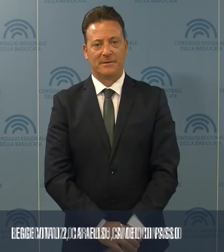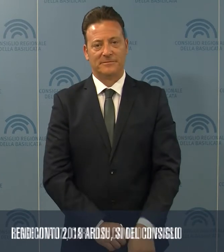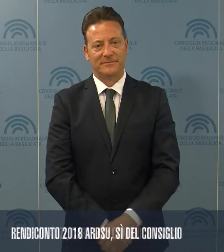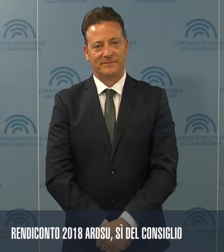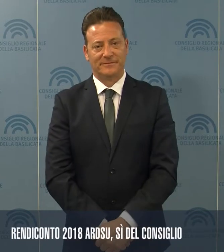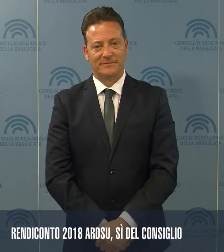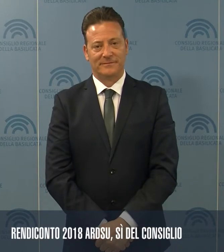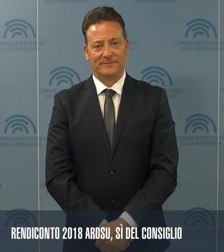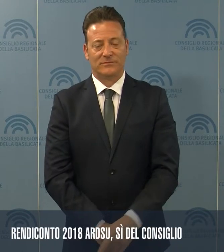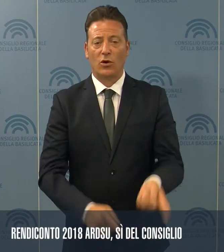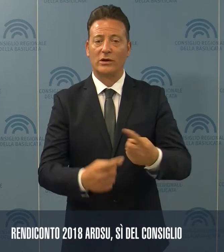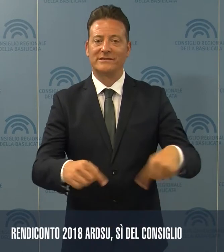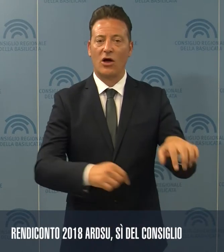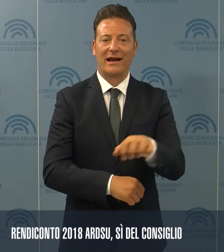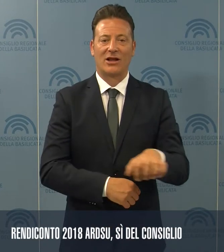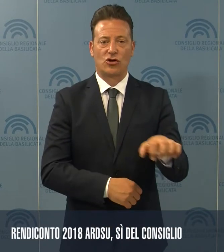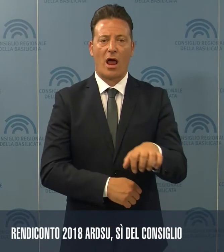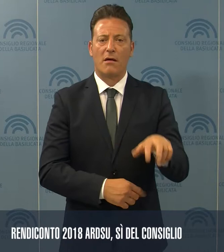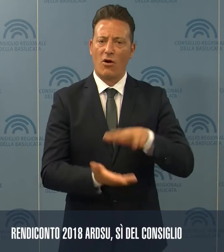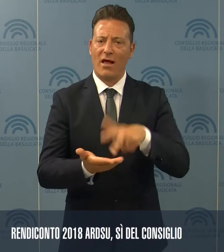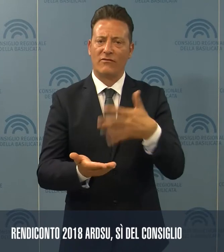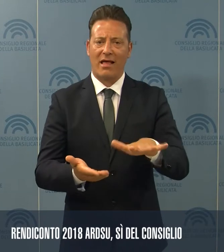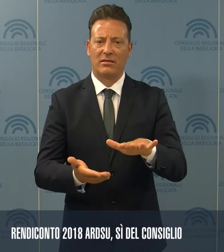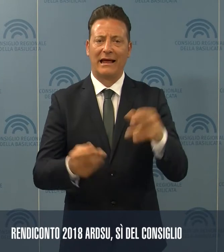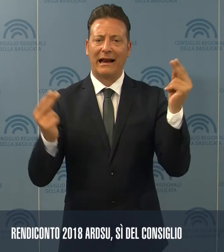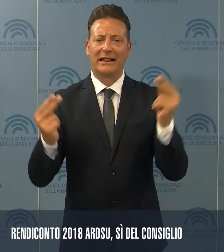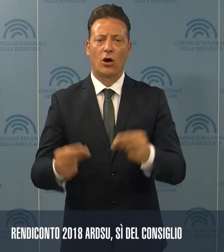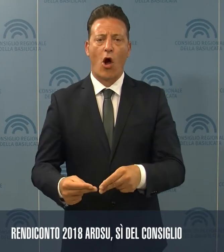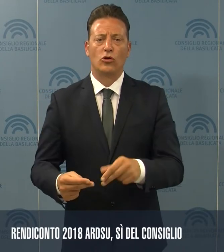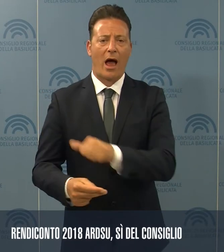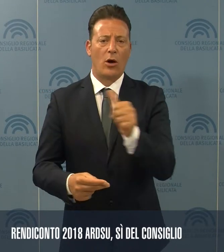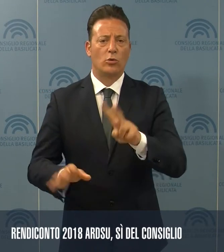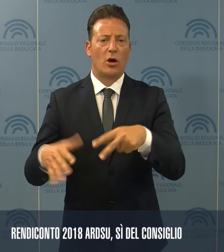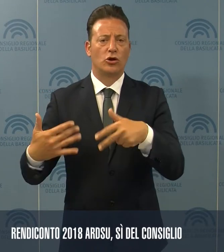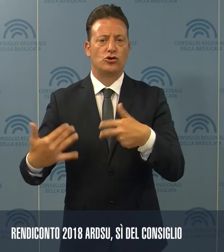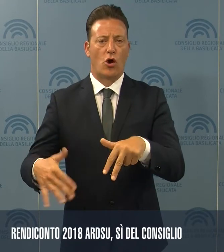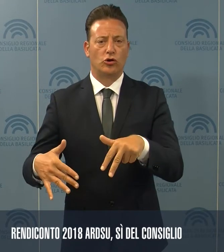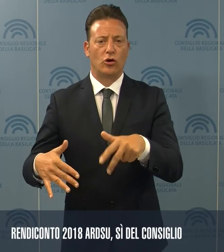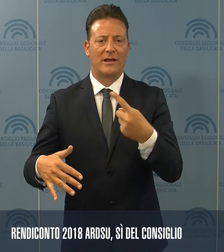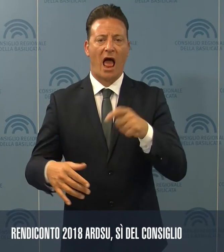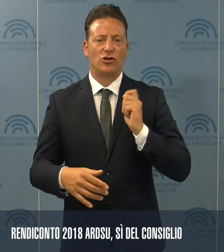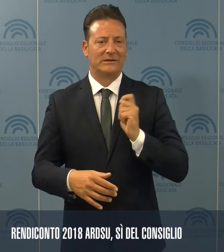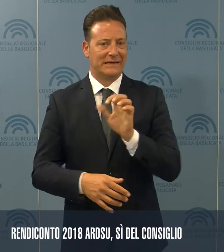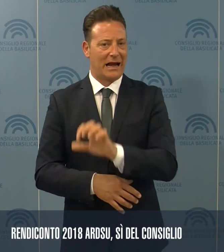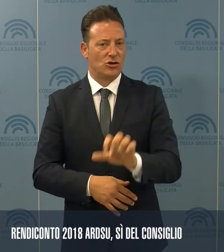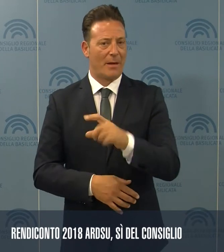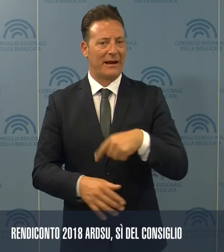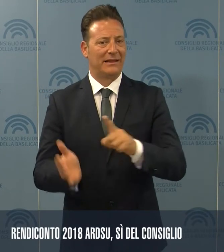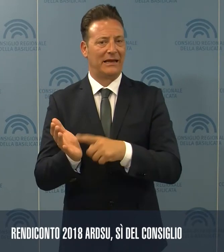Il Consiglio regionale ha approvato il rendiconto 2018 dell'Agenzia regionale per il diritto allo